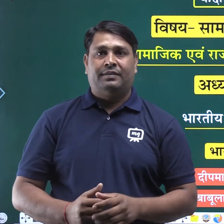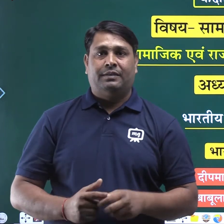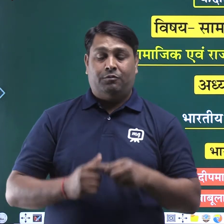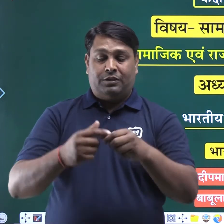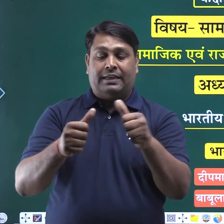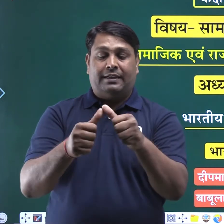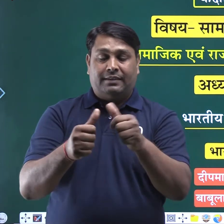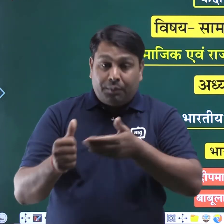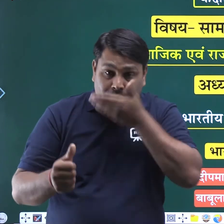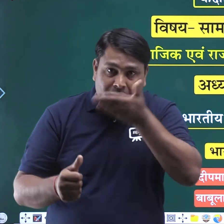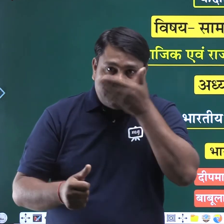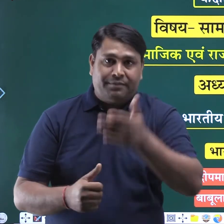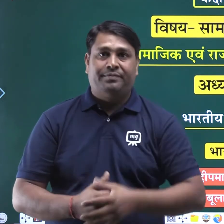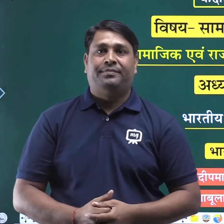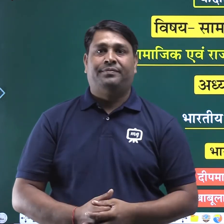करवाएंगे